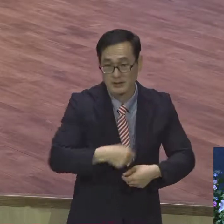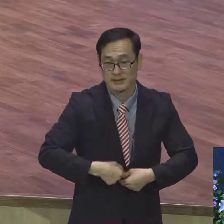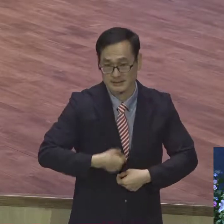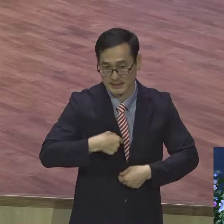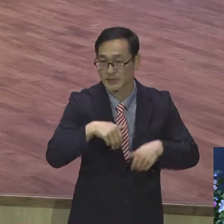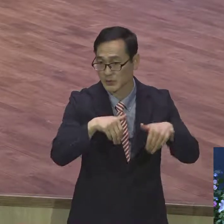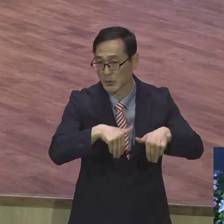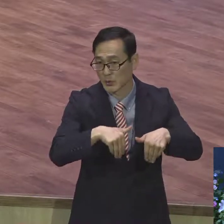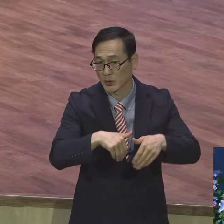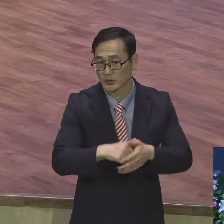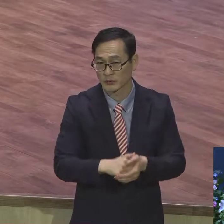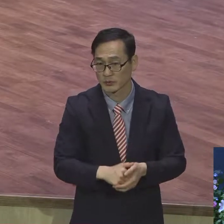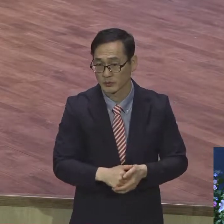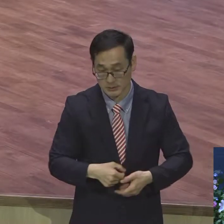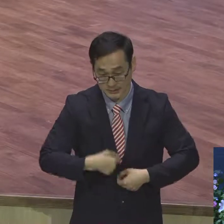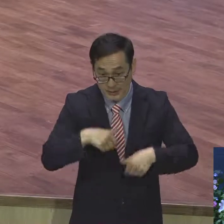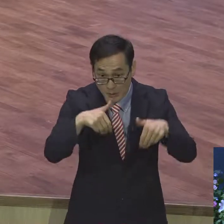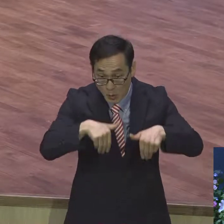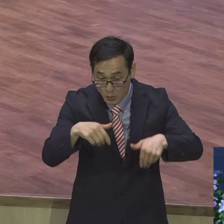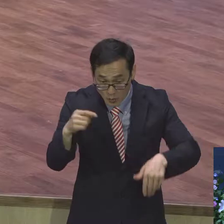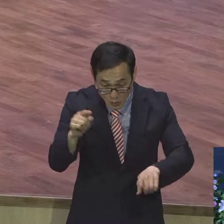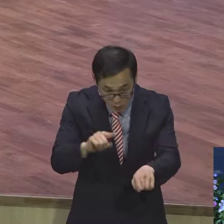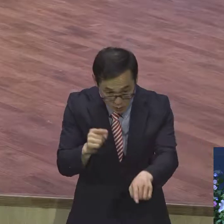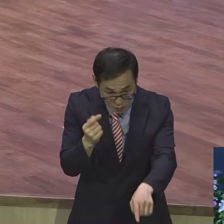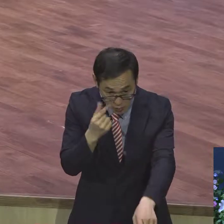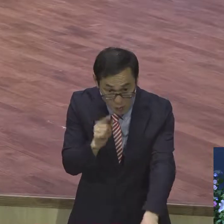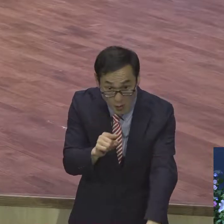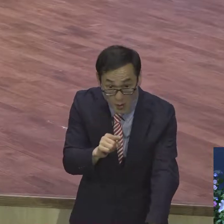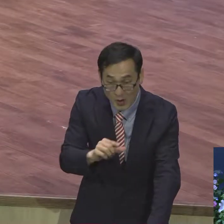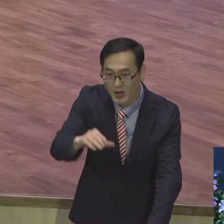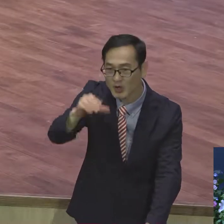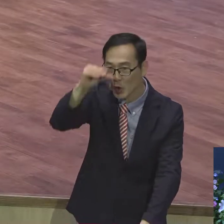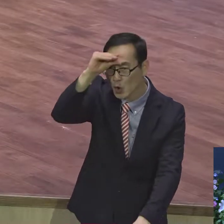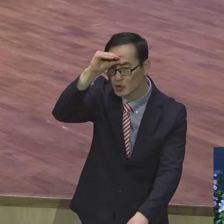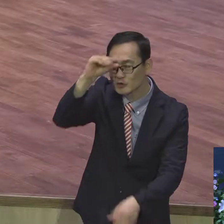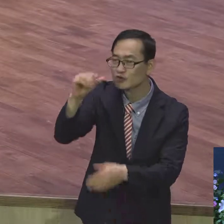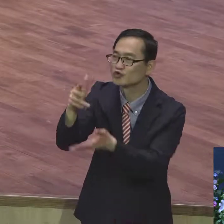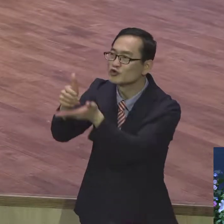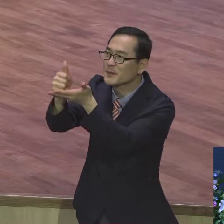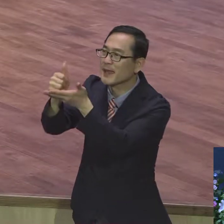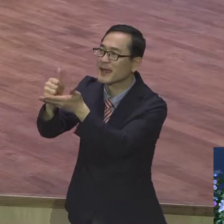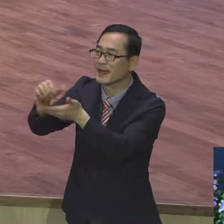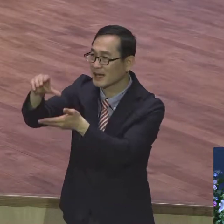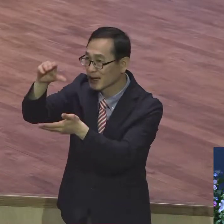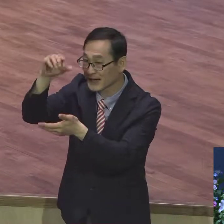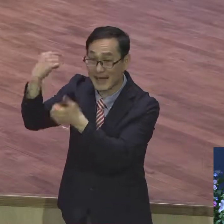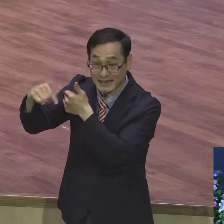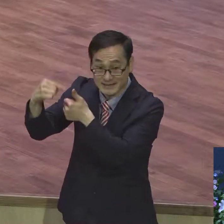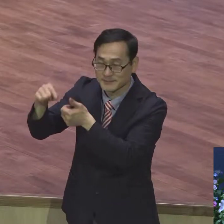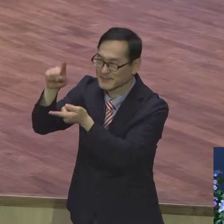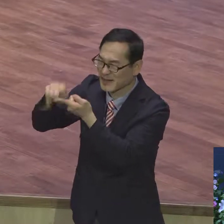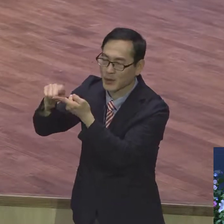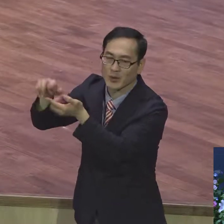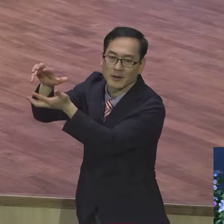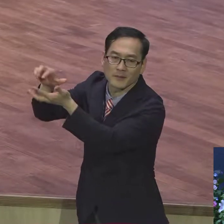된 이유가 뭐냐 교훈의 본을 마음으로 순종한 것이다. 그래서 여기서 교훈의 본이 뭐냐